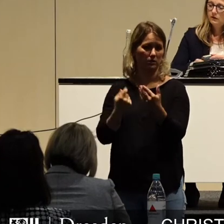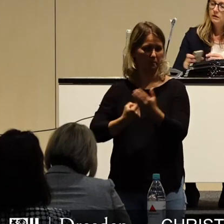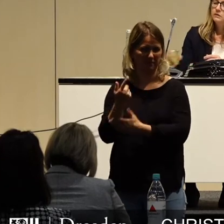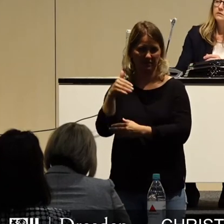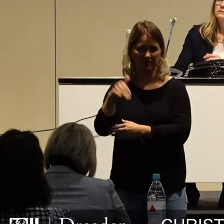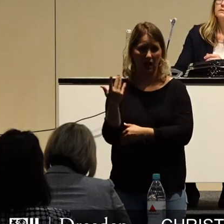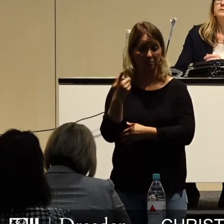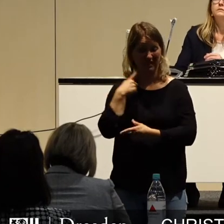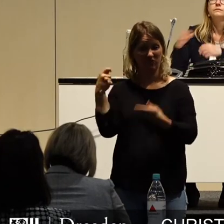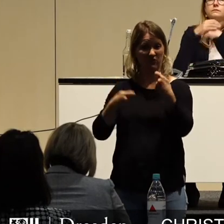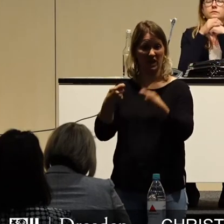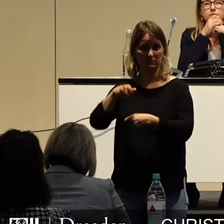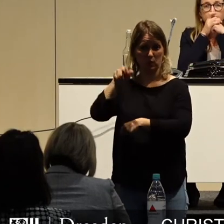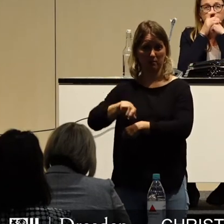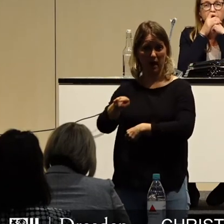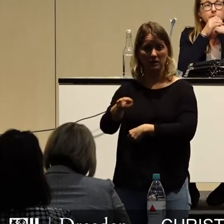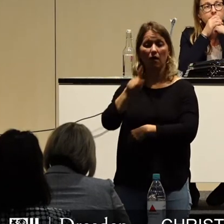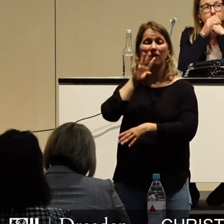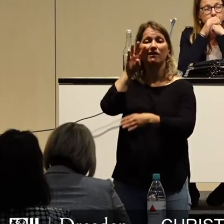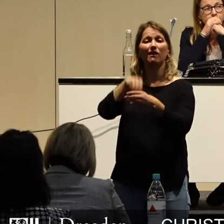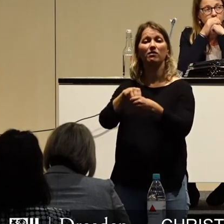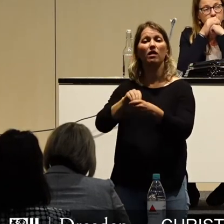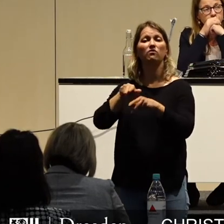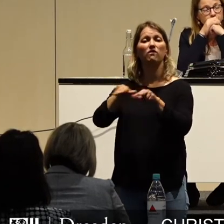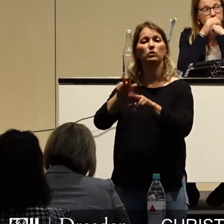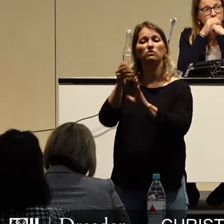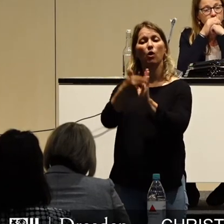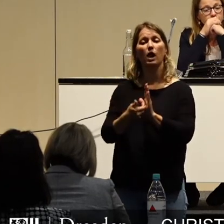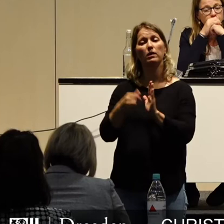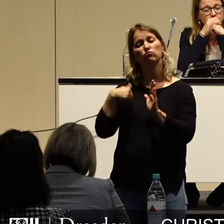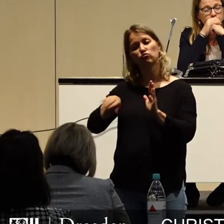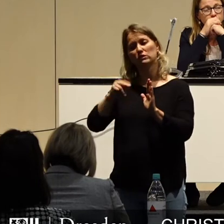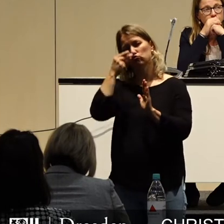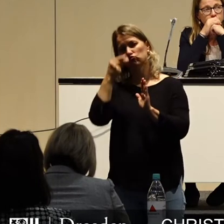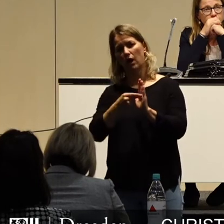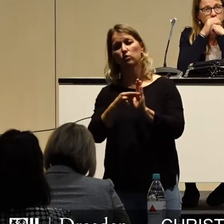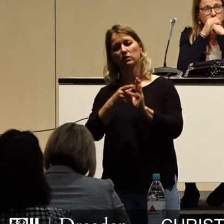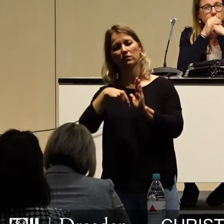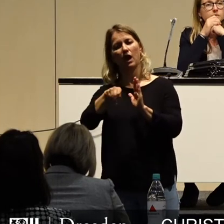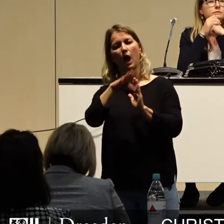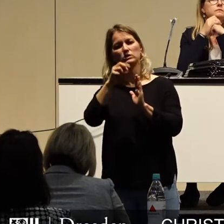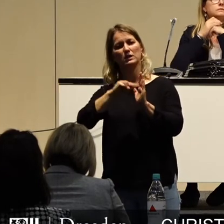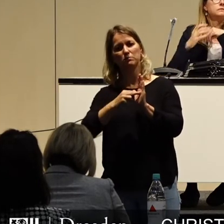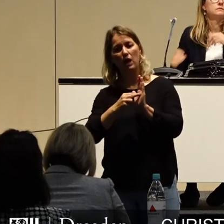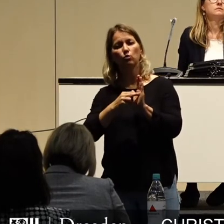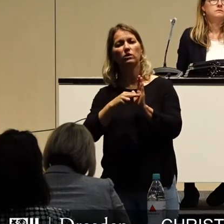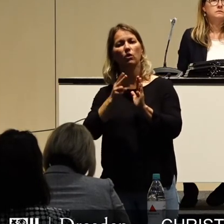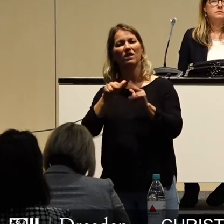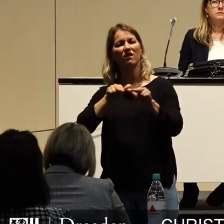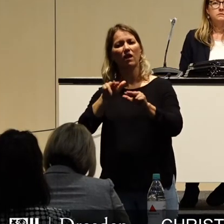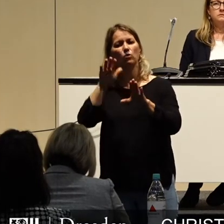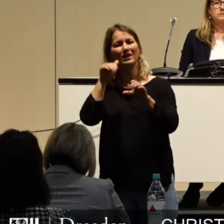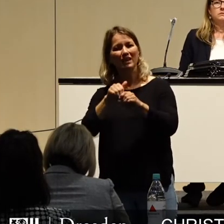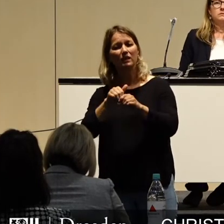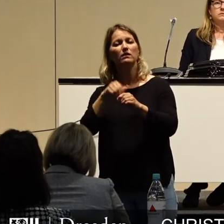Da macht der Finanzbürgermeister eine interne Verwaltungsvorgabe, zu schauen, wie man in der Haushaltsplanung 2021-2022 seitens der Verwaltung 12 Prozent